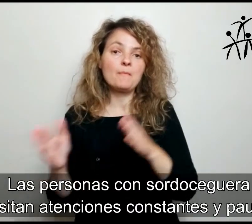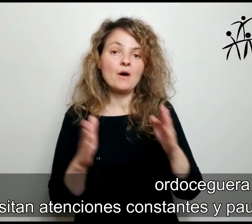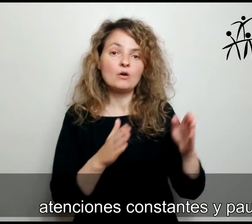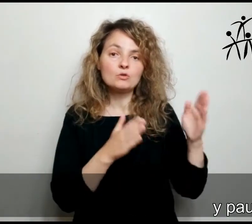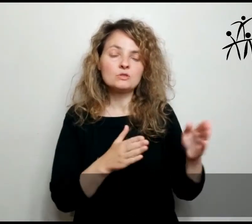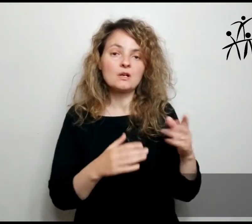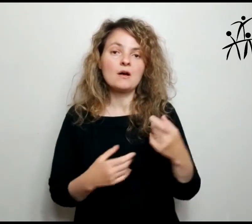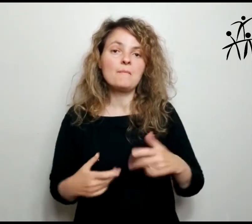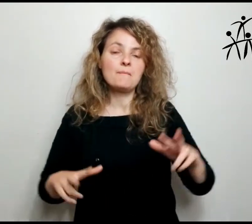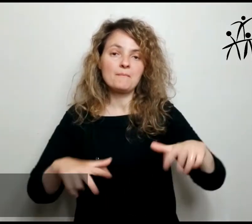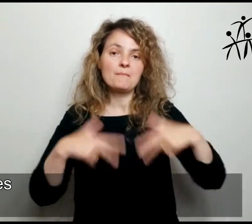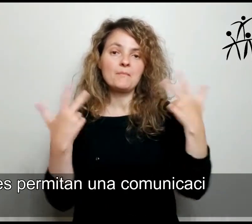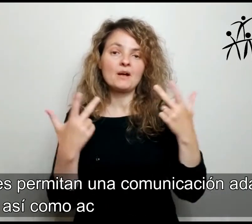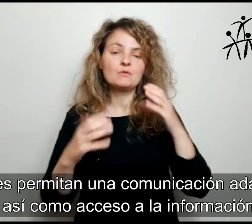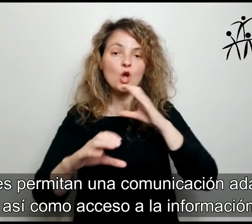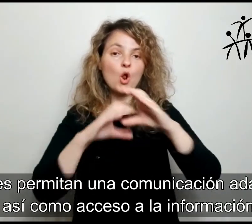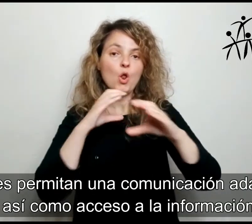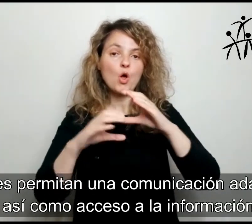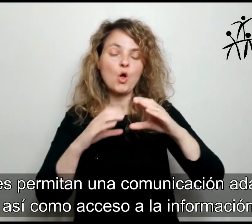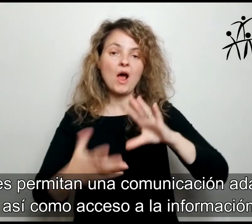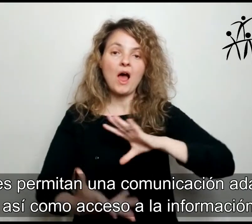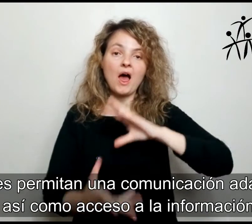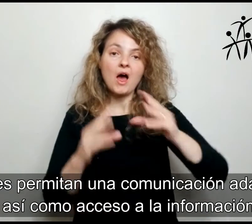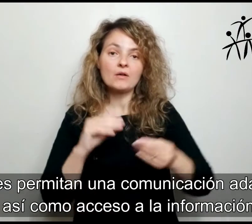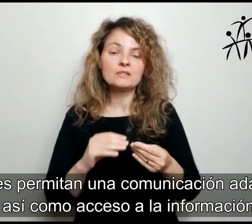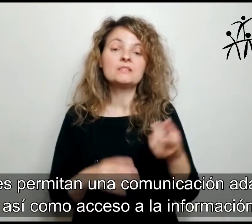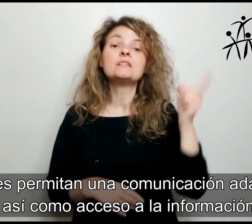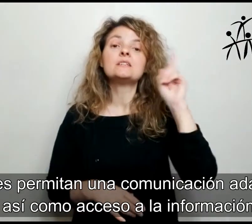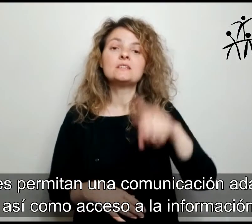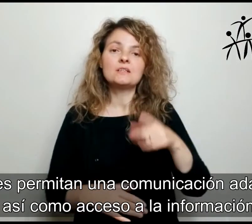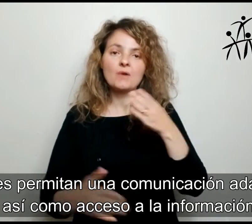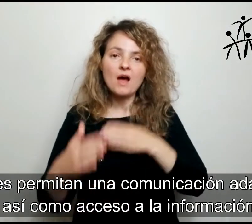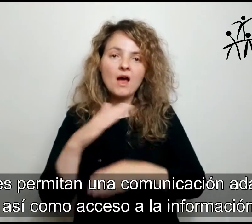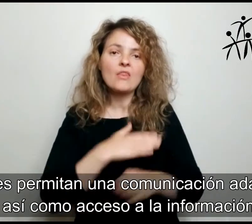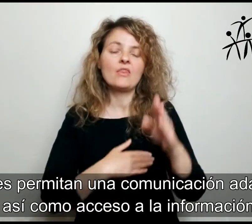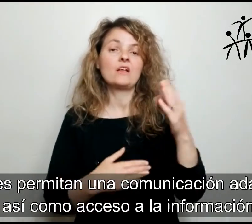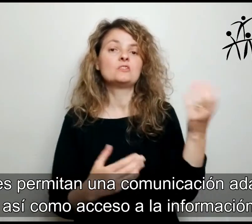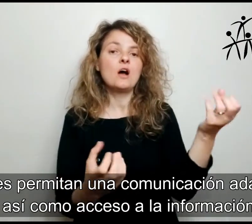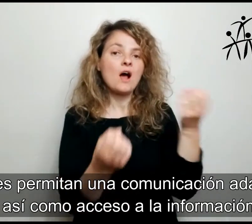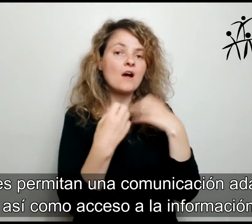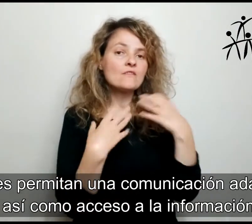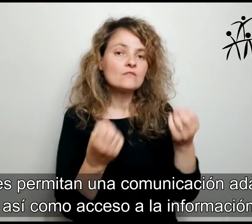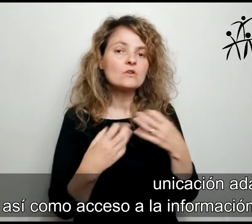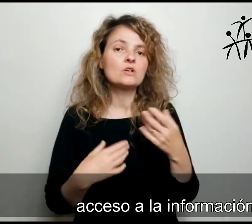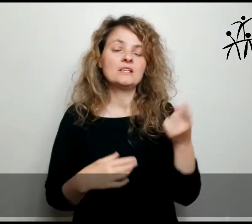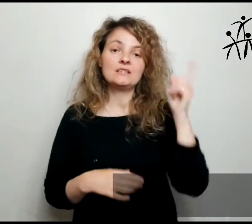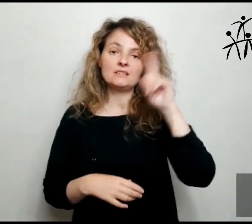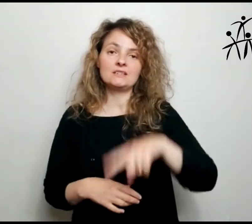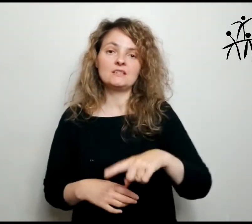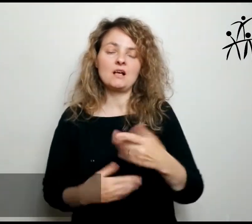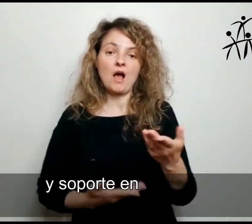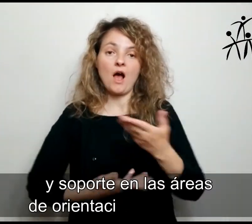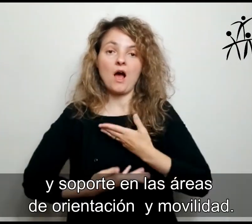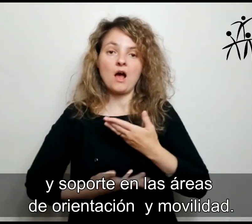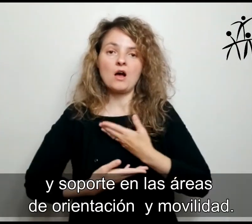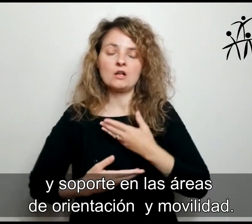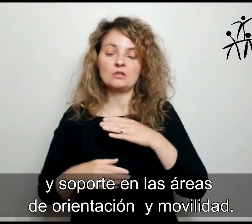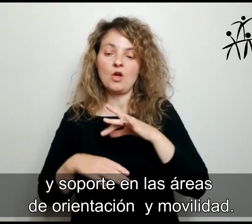permitan una comunicación adaptada, así como acceso a la información y soporte en las áreas de